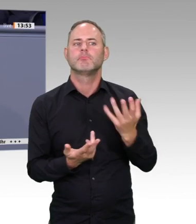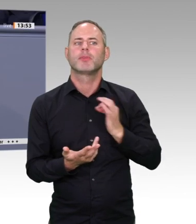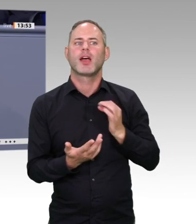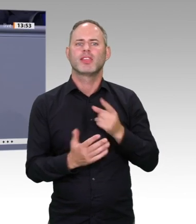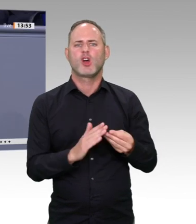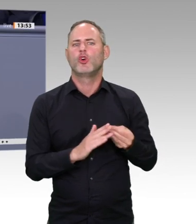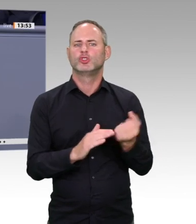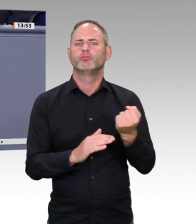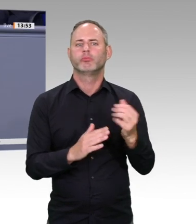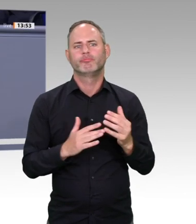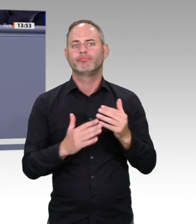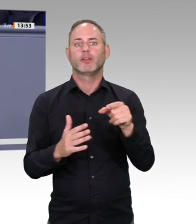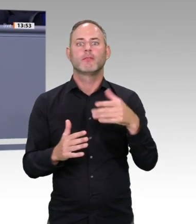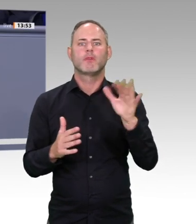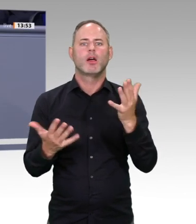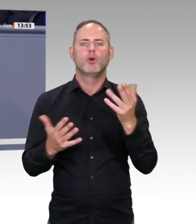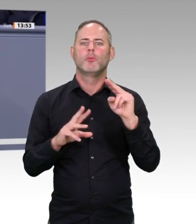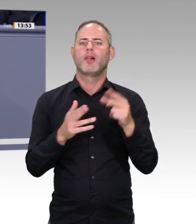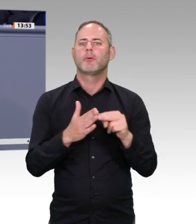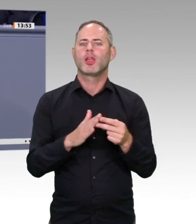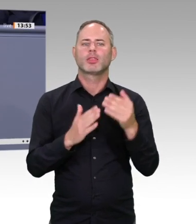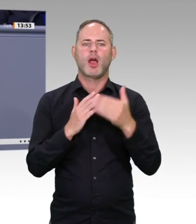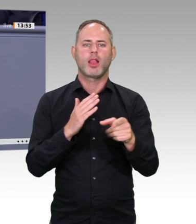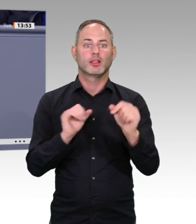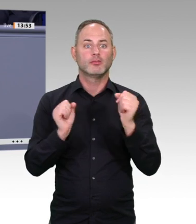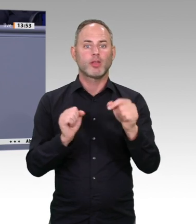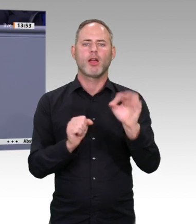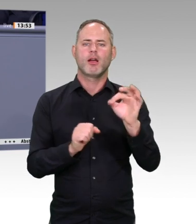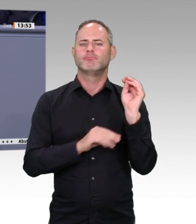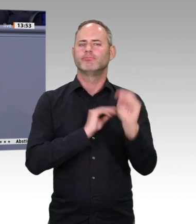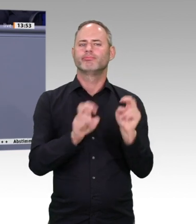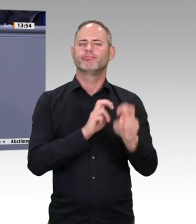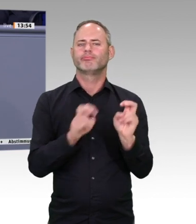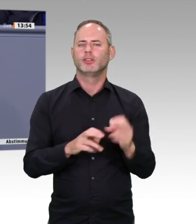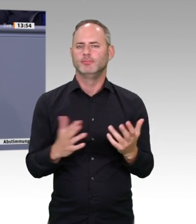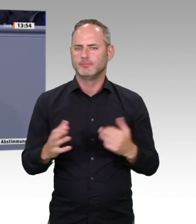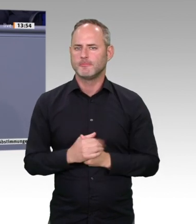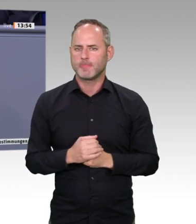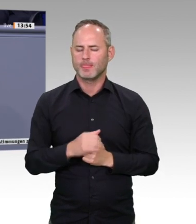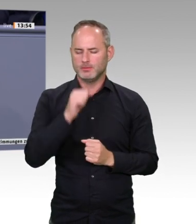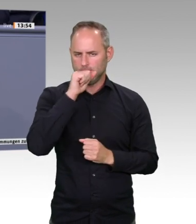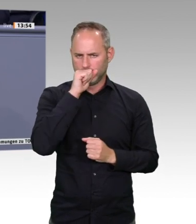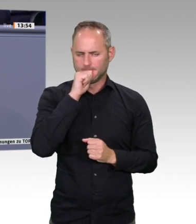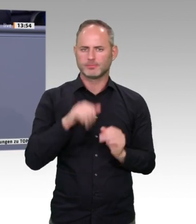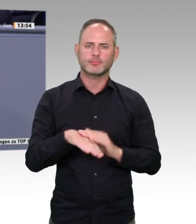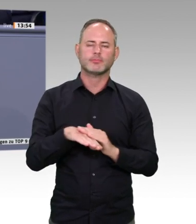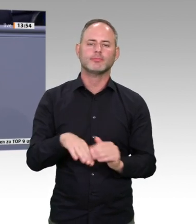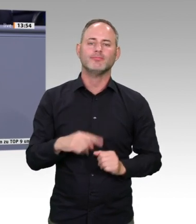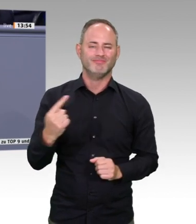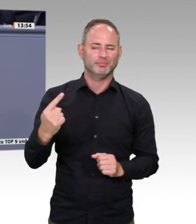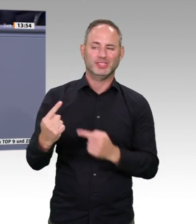Bildung nachhaltiger zu machen, das haben sich auch fast alle Staaten der Welt als Ziel gesetzt, weil auch im Jahr 2020 Bildung noch nicht